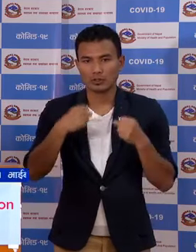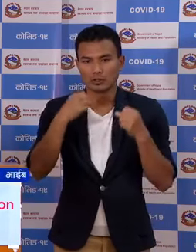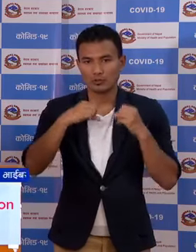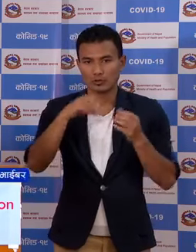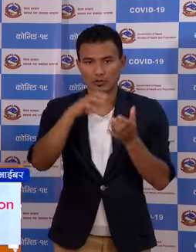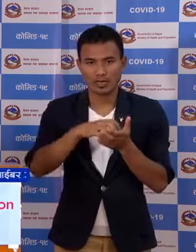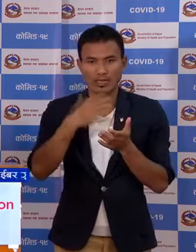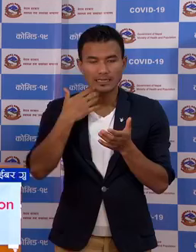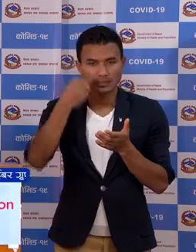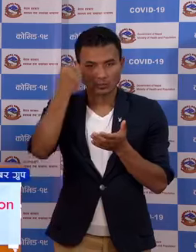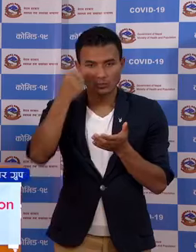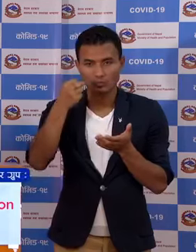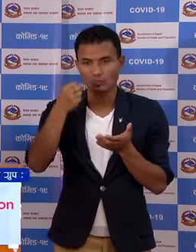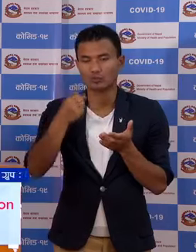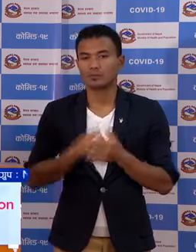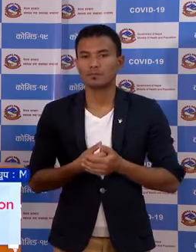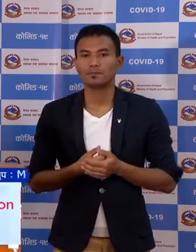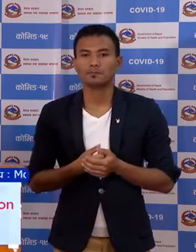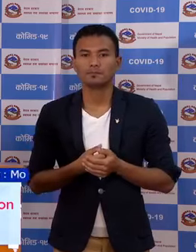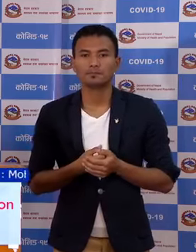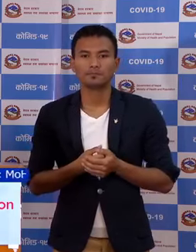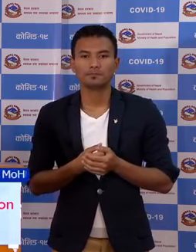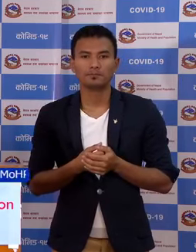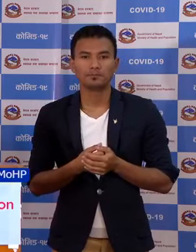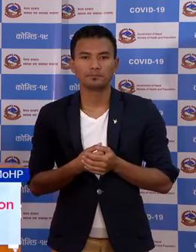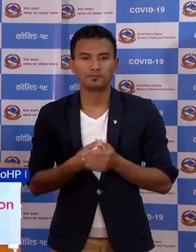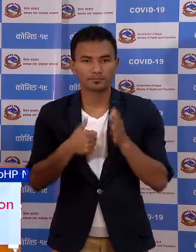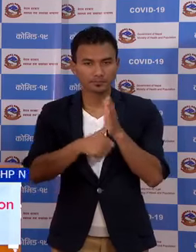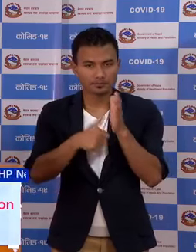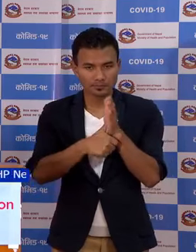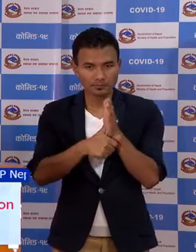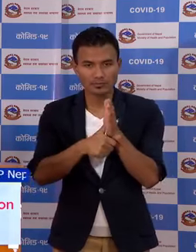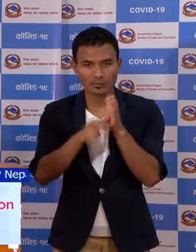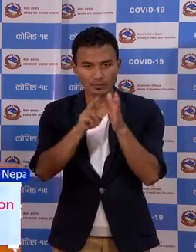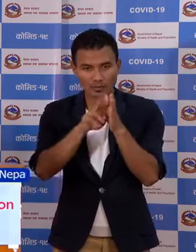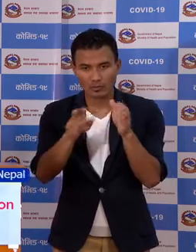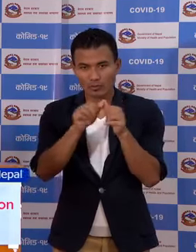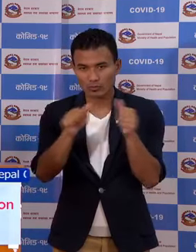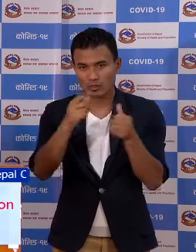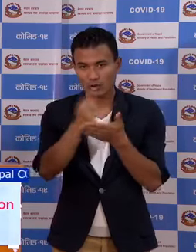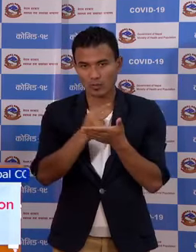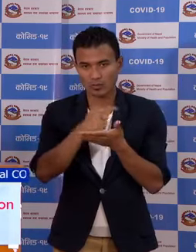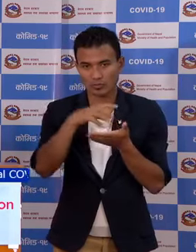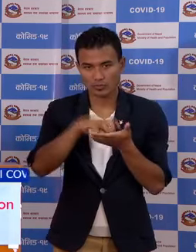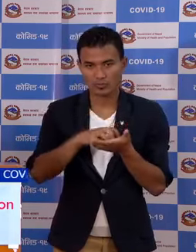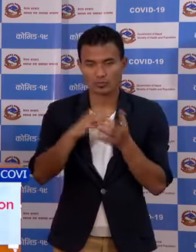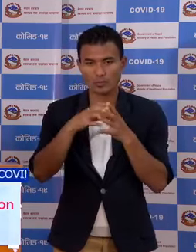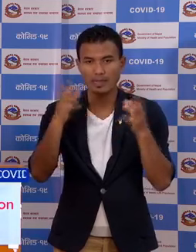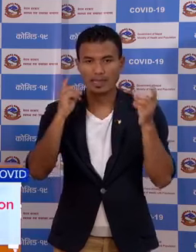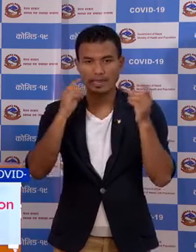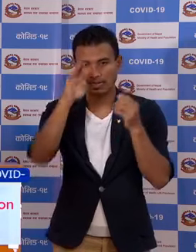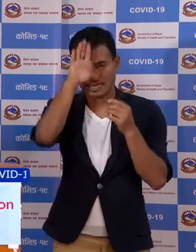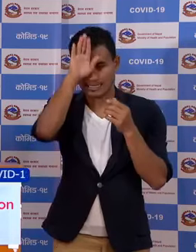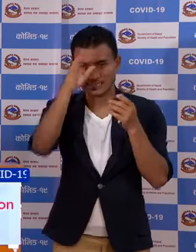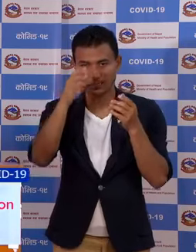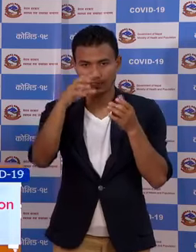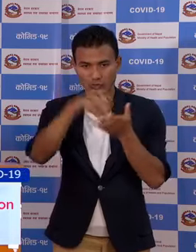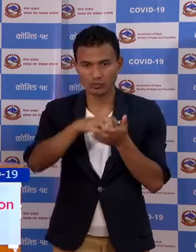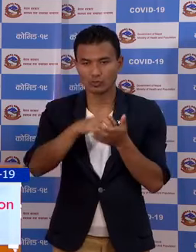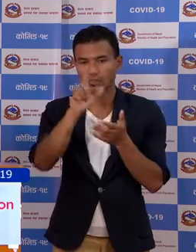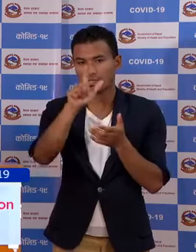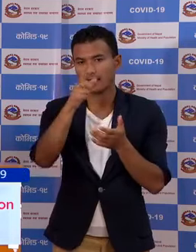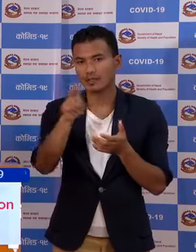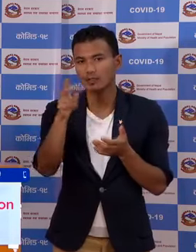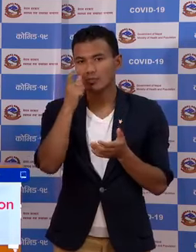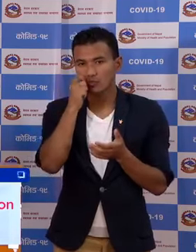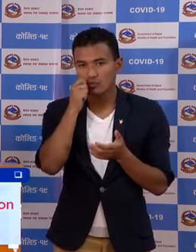प्रेक्षाला टेकु मा कपिल बस्तु महराज गंज नगर पालिका को साज जना पुरूस